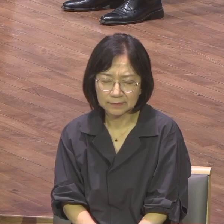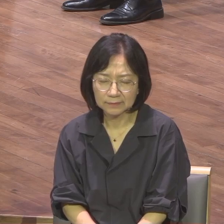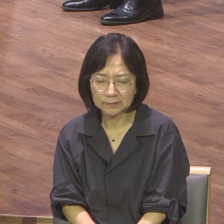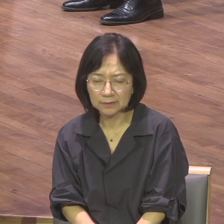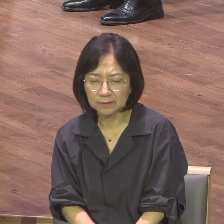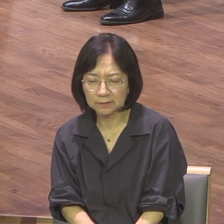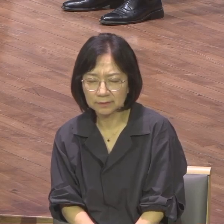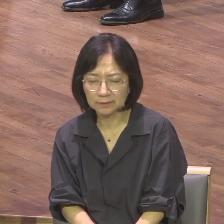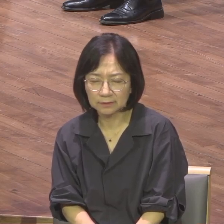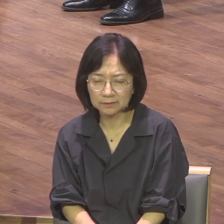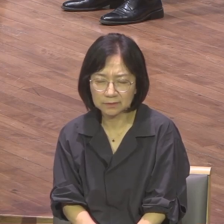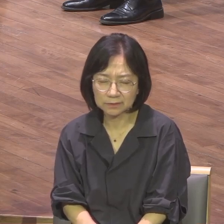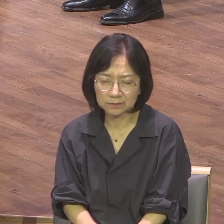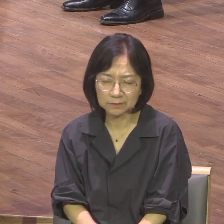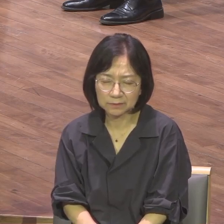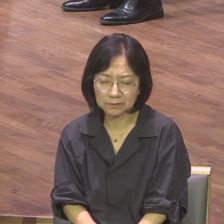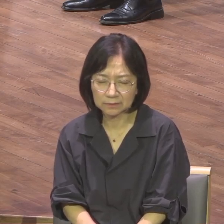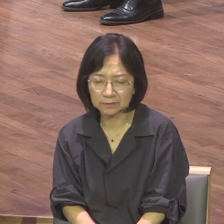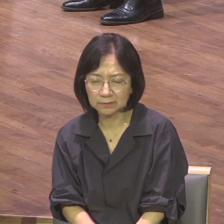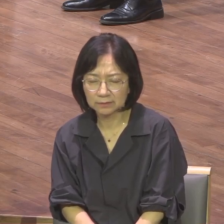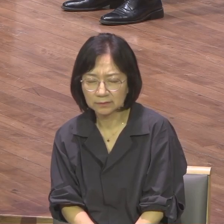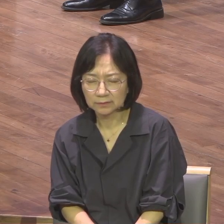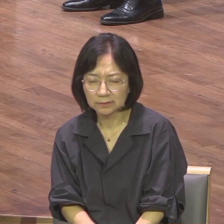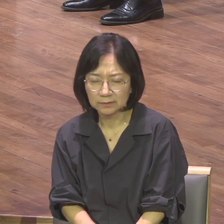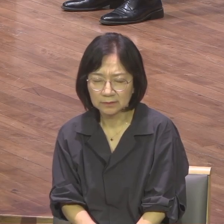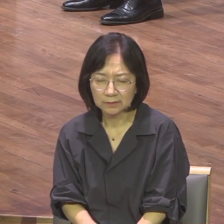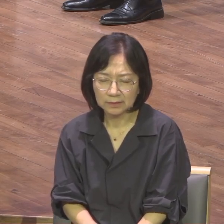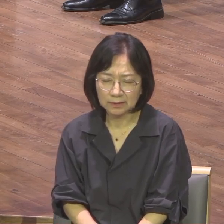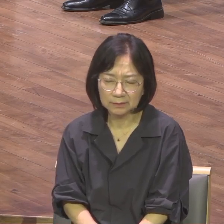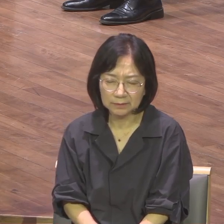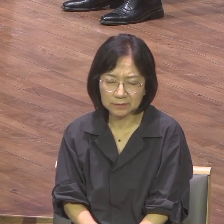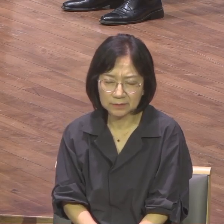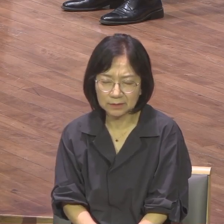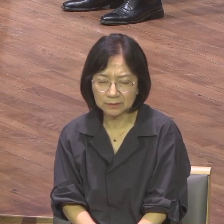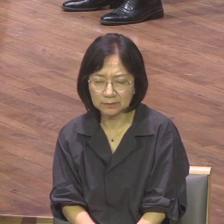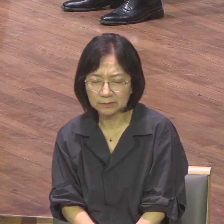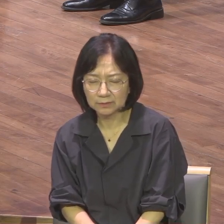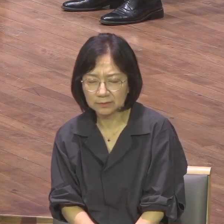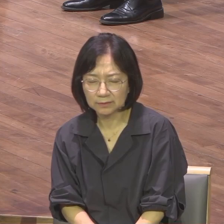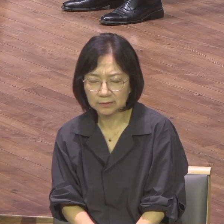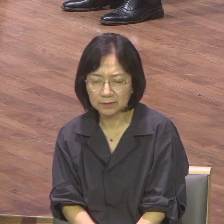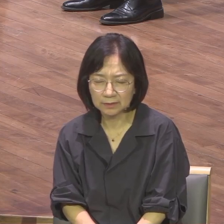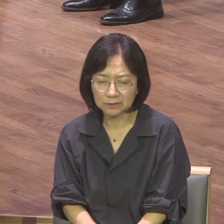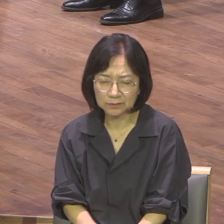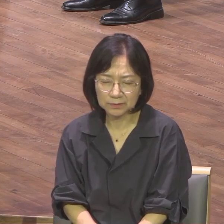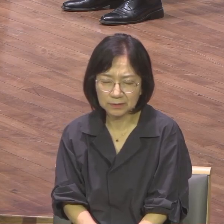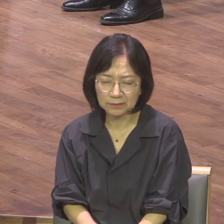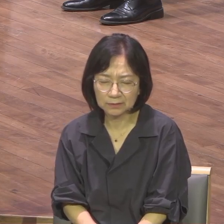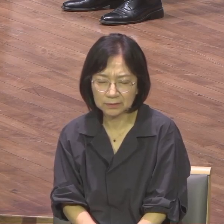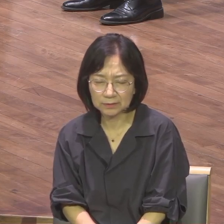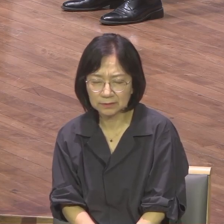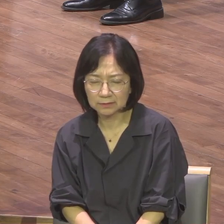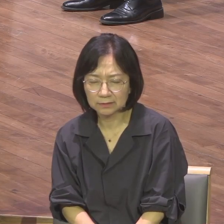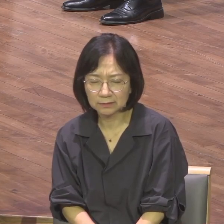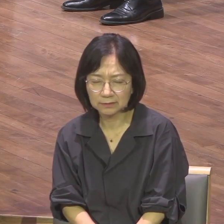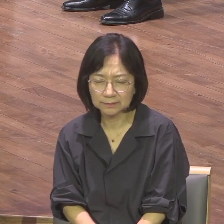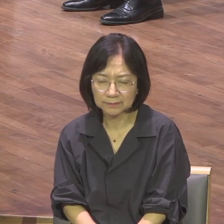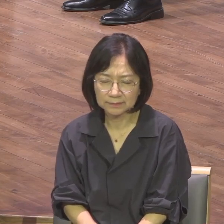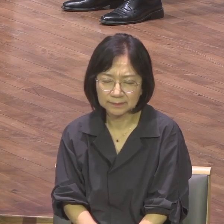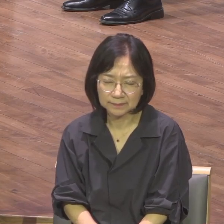이밤에 역사하여 주시옵소서 눈에 보이는 현실과 문제와 나의 연약함과 그 모든 것들은 오직 예수 그리스도가 다